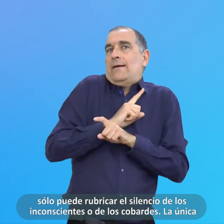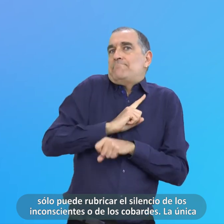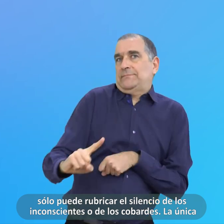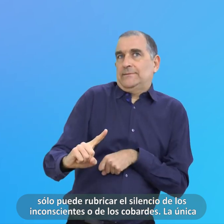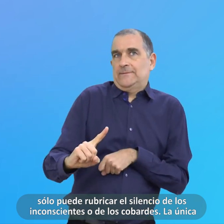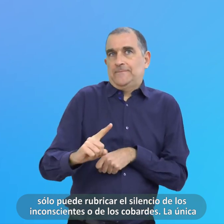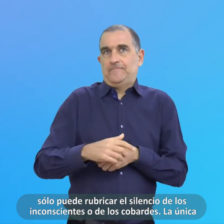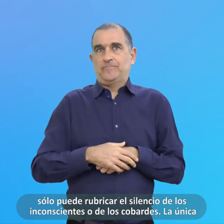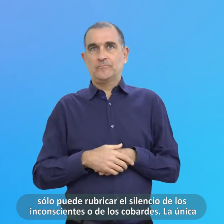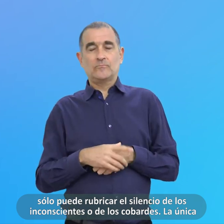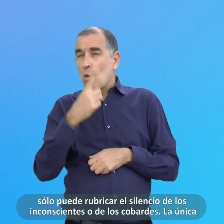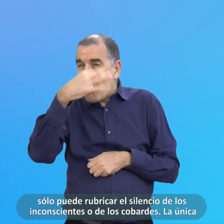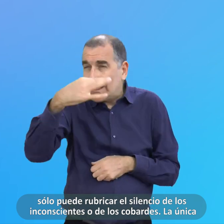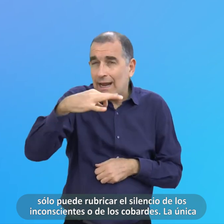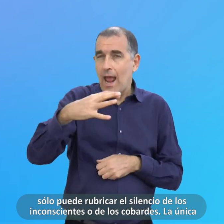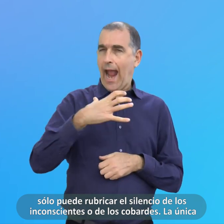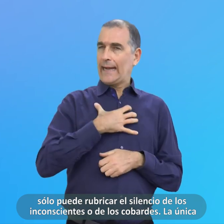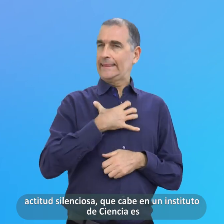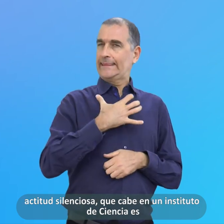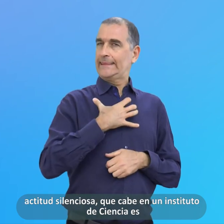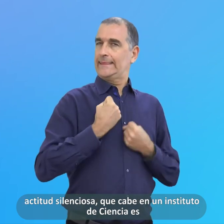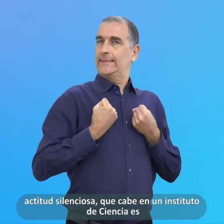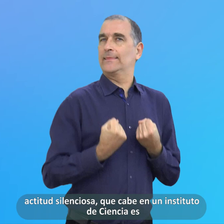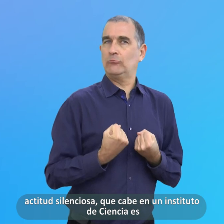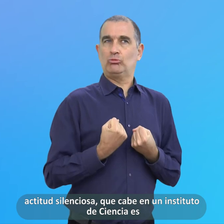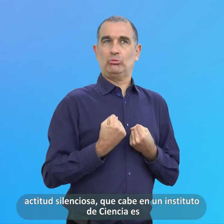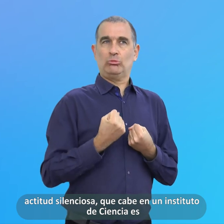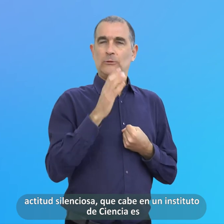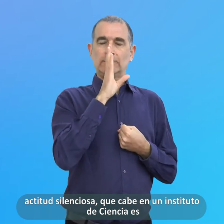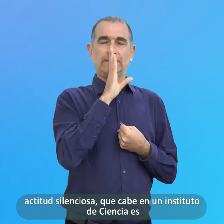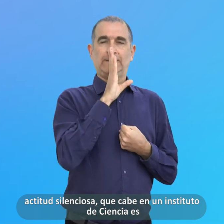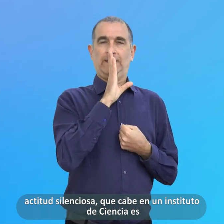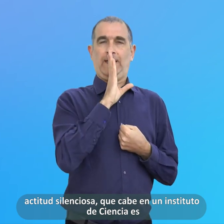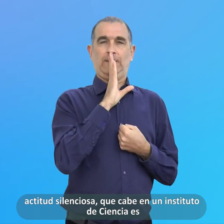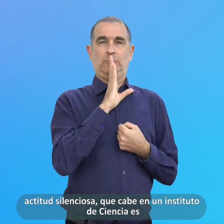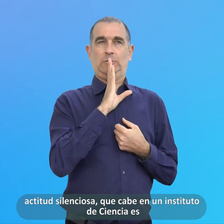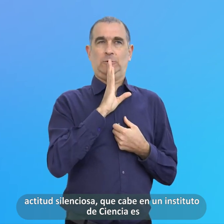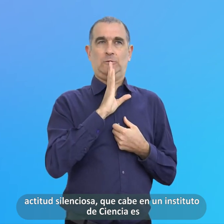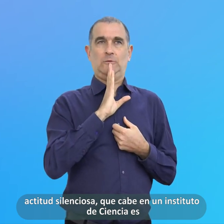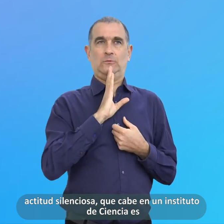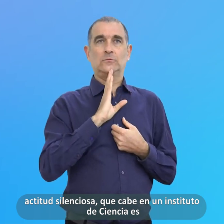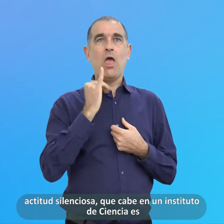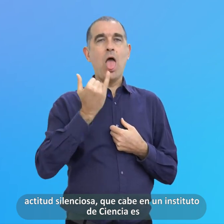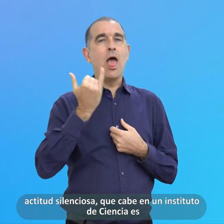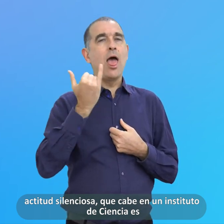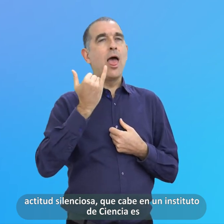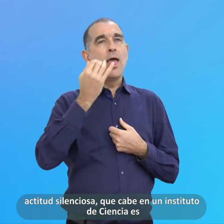La única actitud Silenciosa Que cabe En el instituto De ciencia